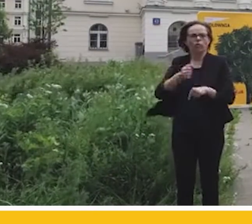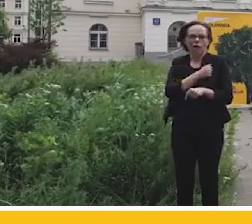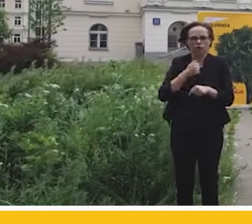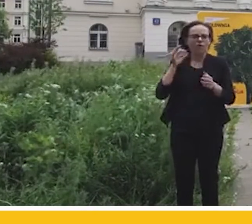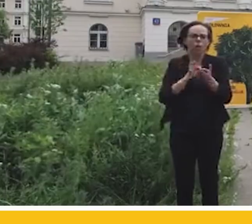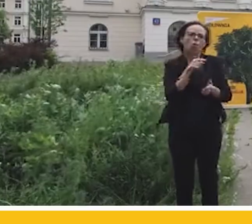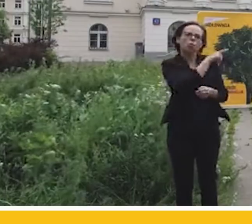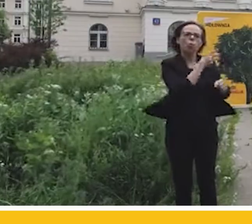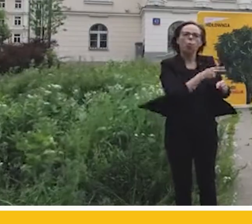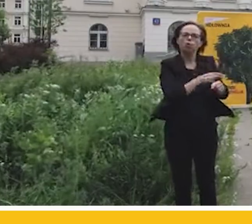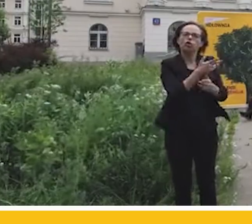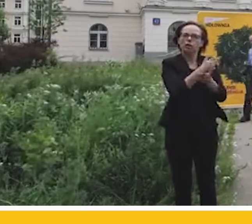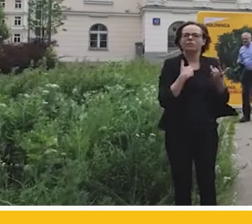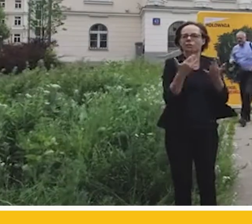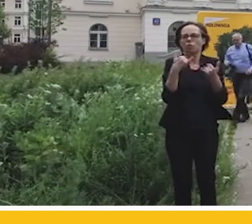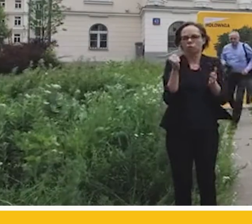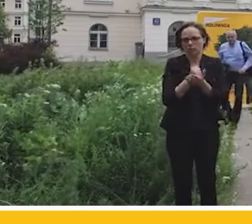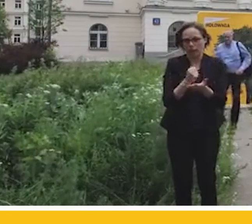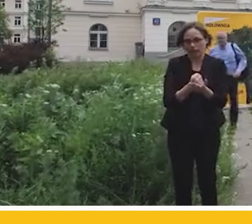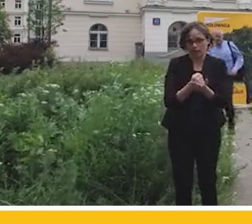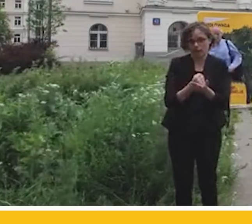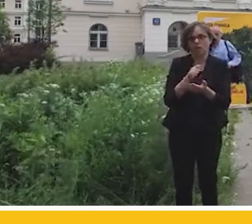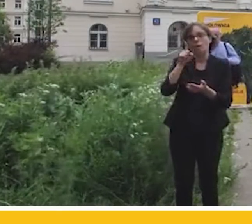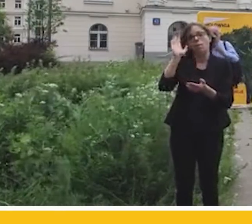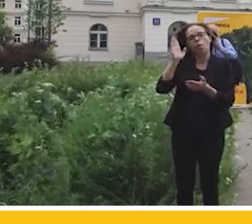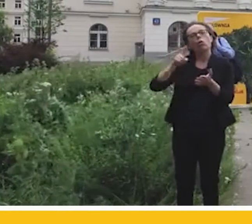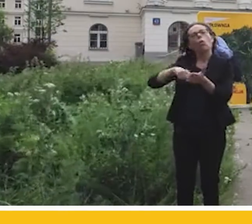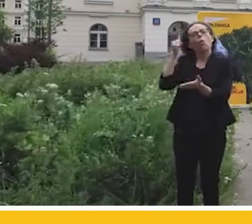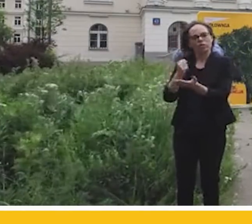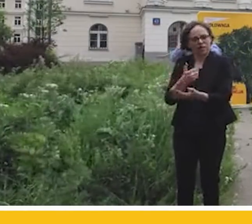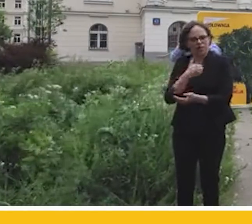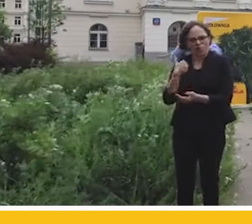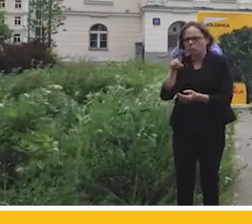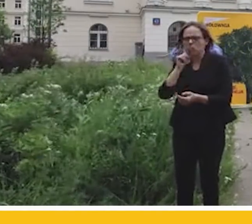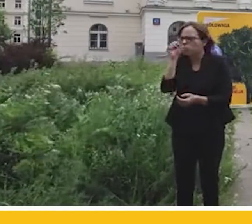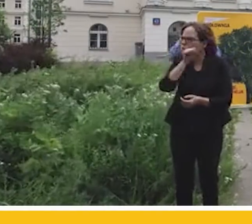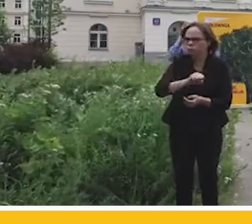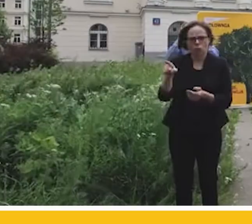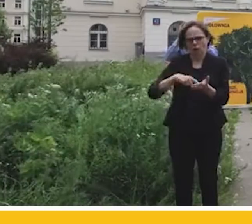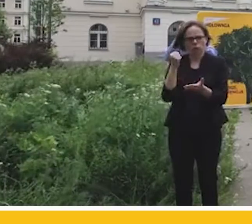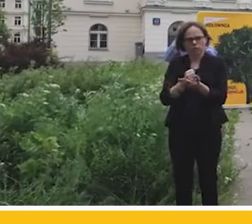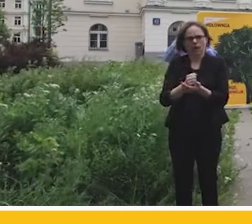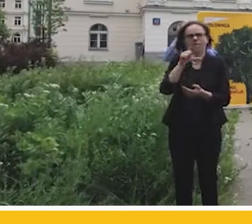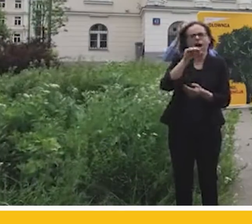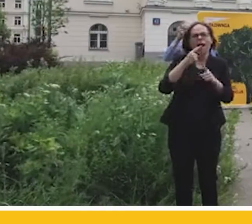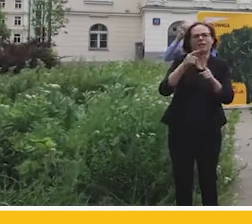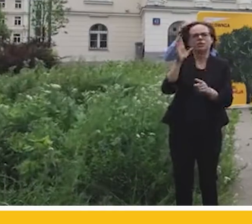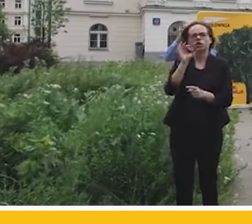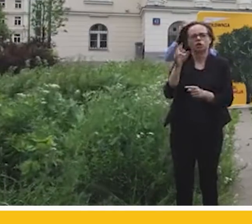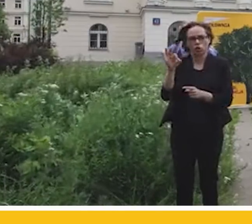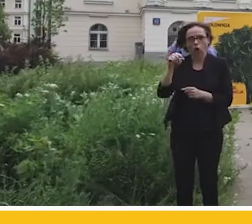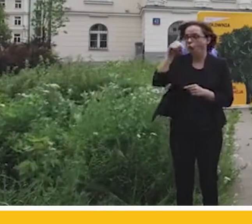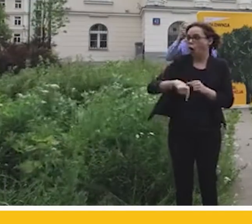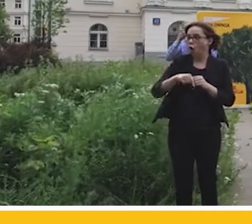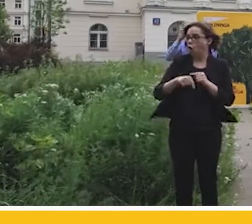dzielnicy. Na podstawie jednej z najbardziej idiotycznych ustaw, jakie pojawiły się w Polsce, na podstawie Lex Szyszko, ten skwer został oczyszczony